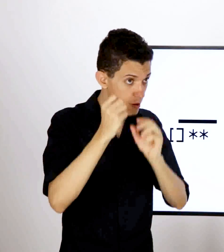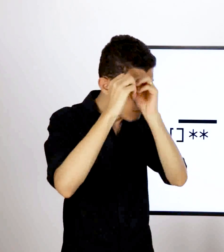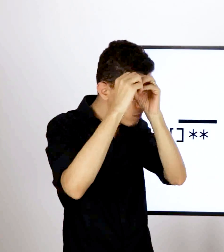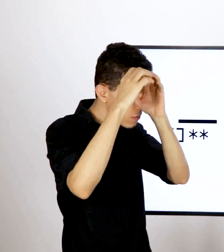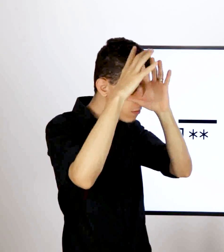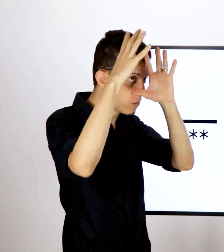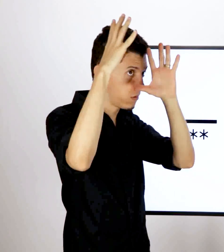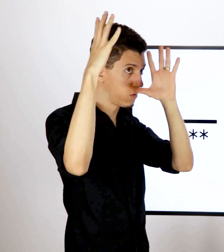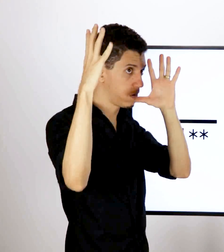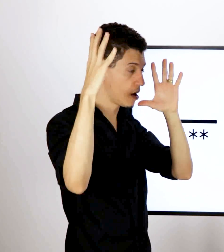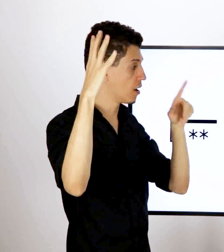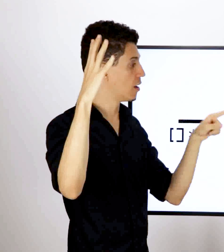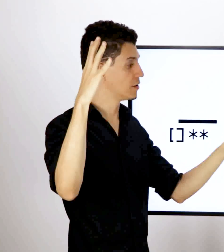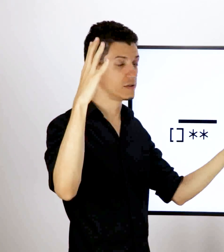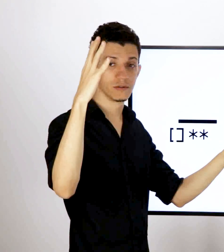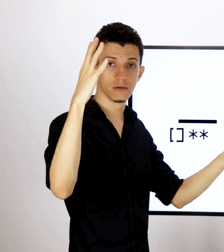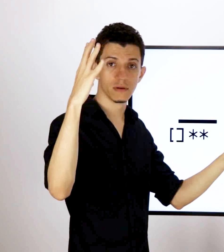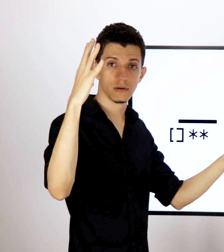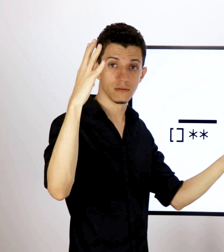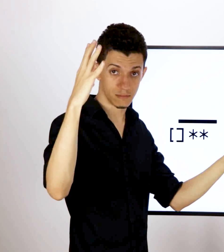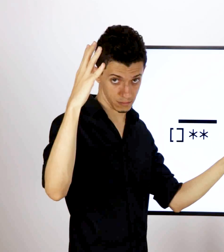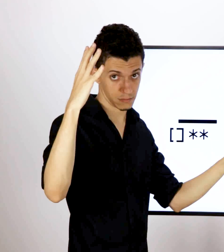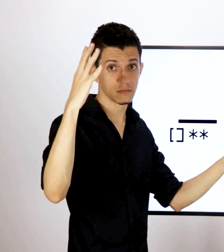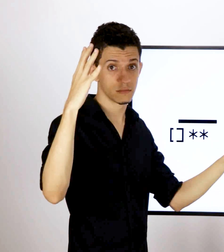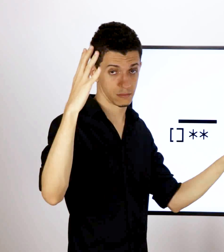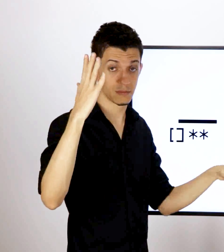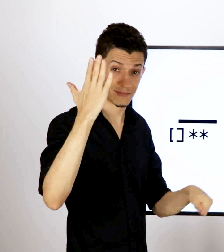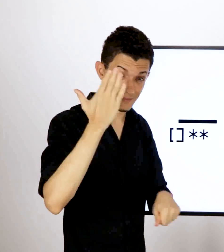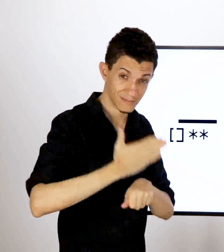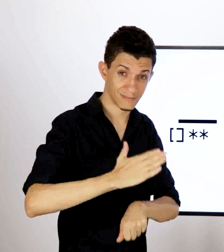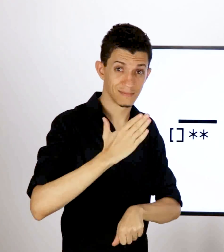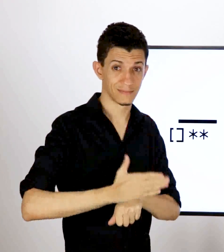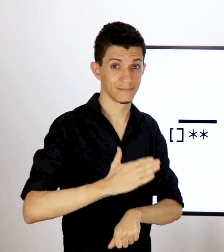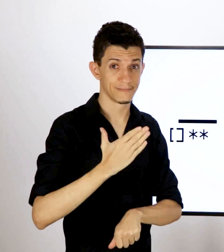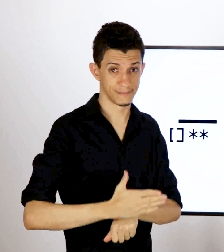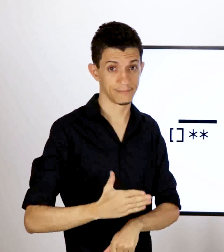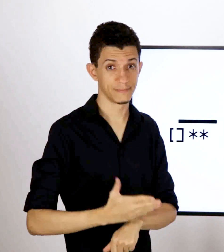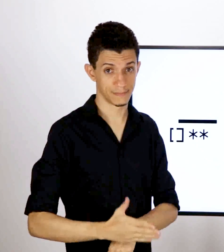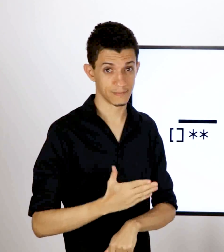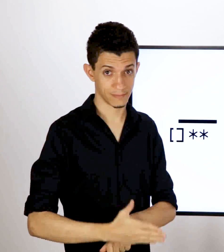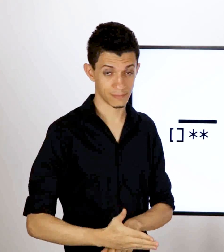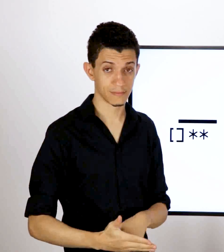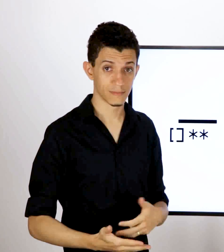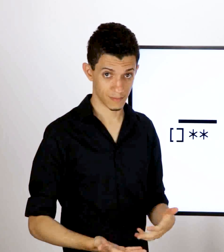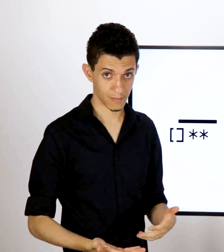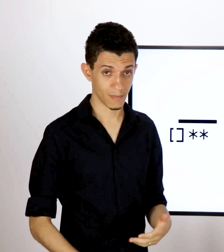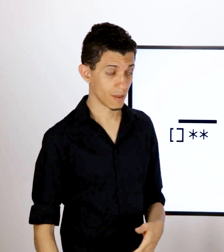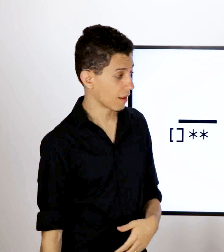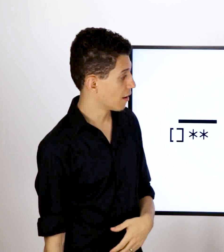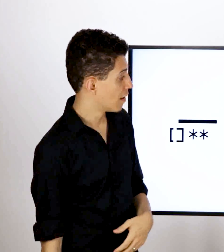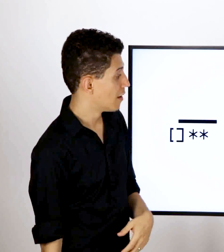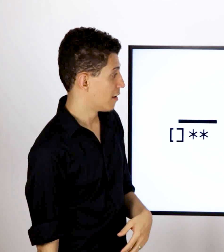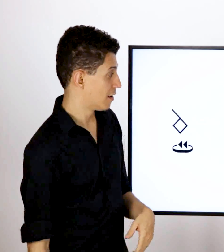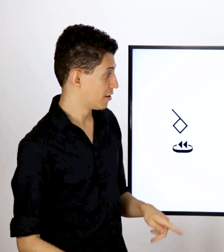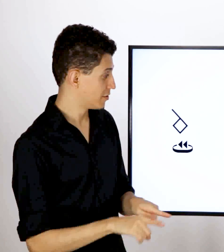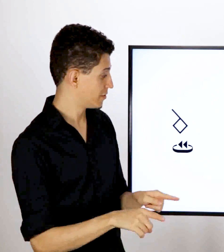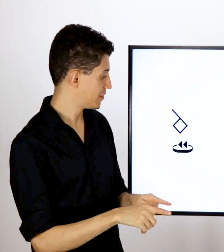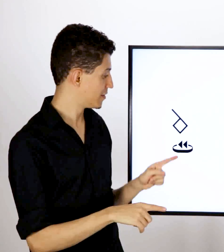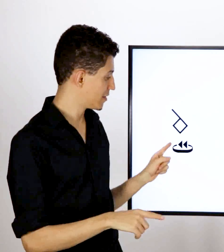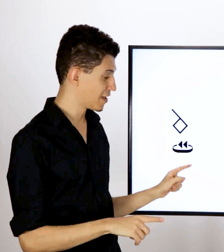visualidade e imagine algo, imagine uma imagem relacionada àquele sinal, àquele significado, como você acabou de ver